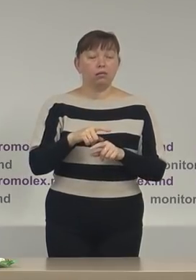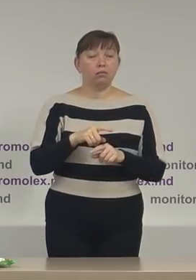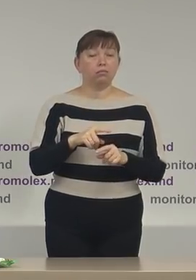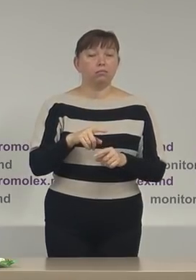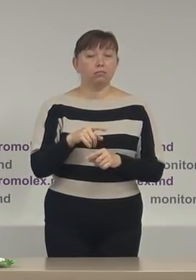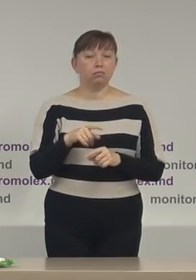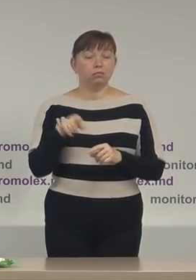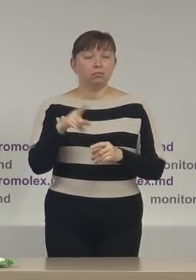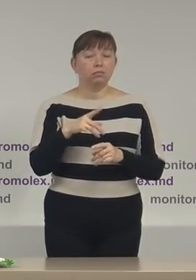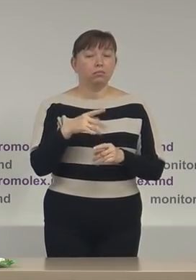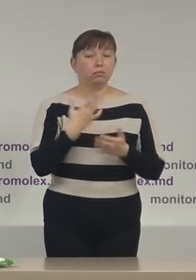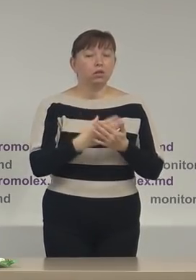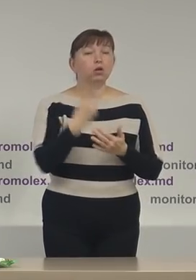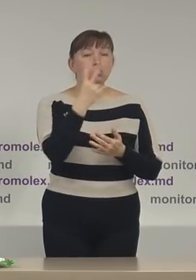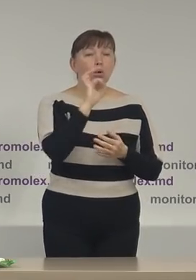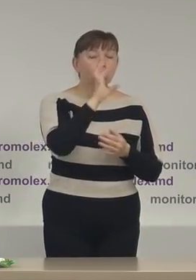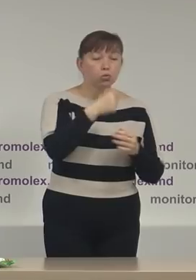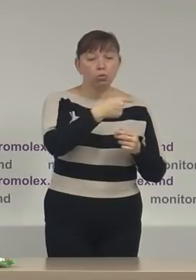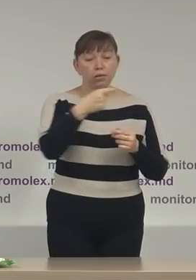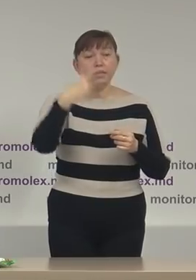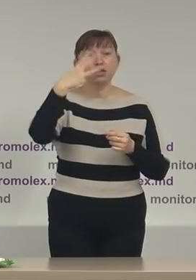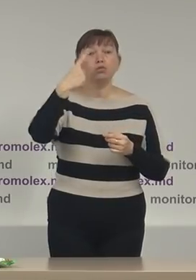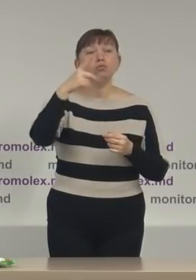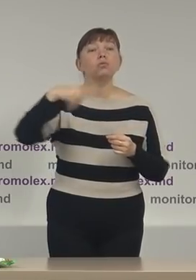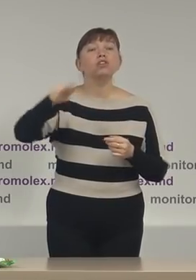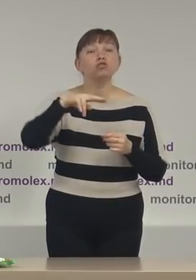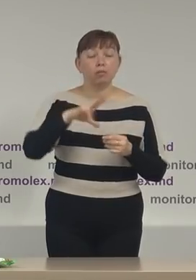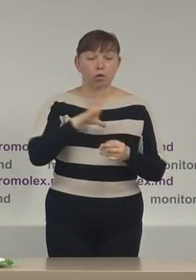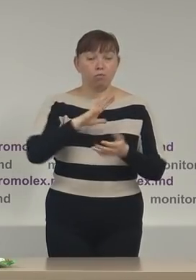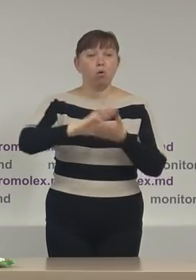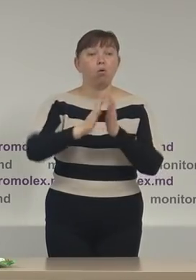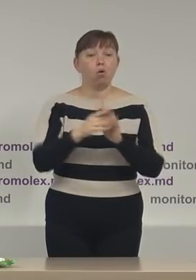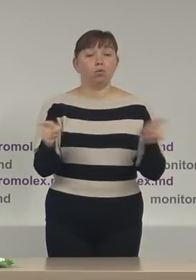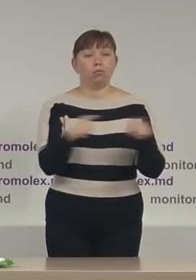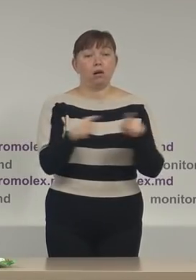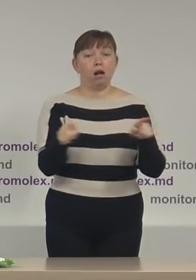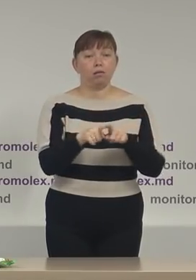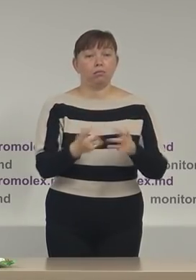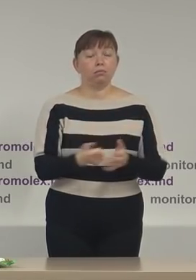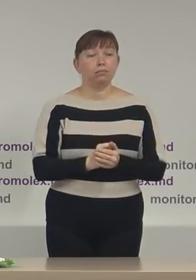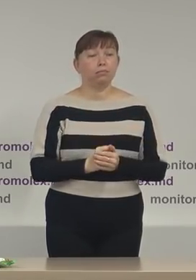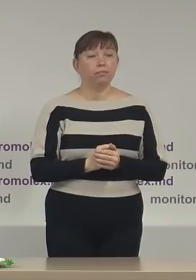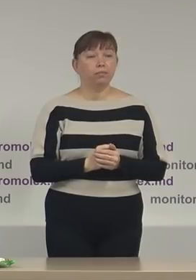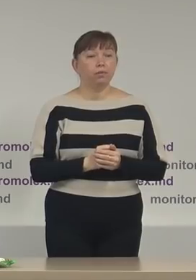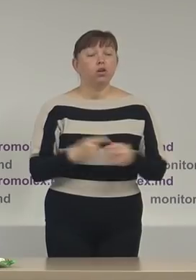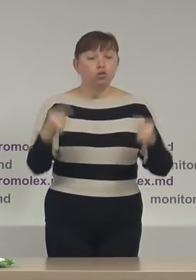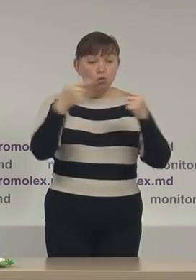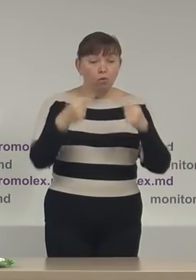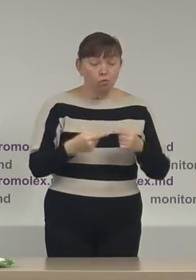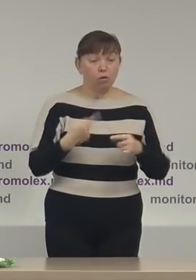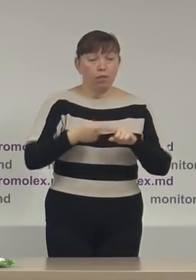generală de activitate între 2 octombrie și 31 decembrie 2020 conform